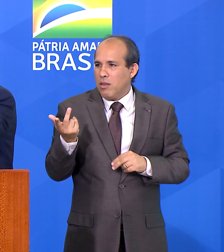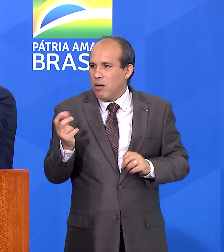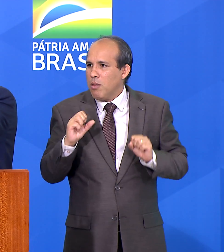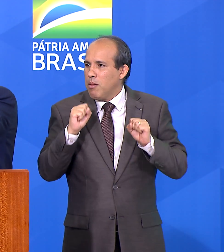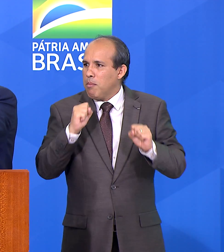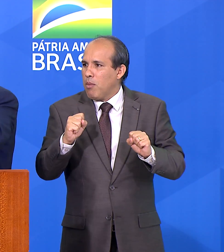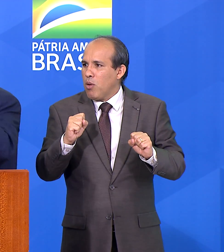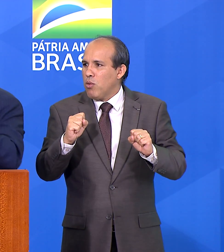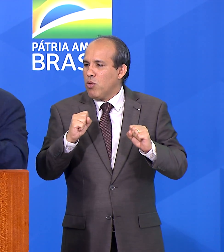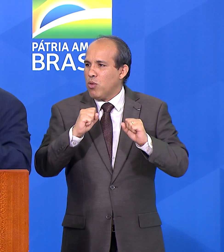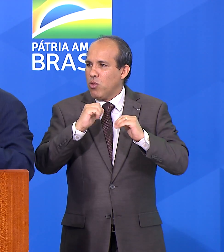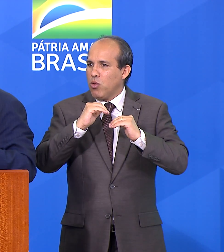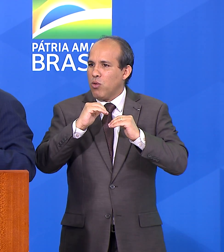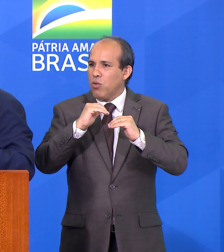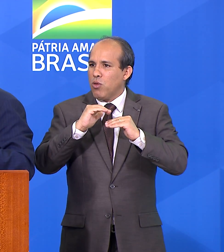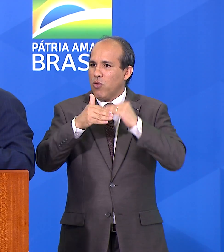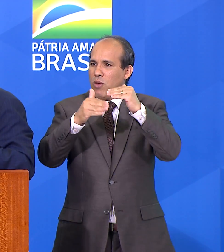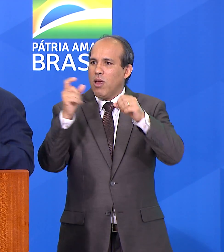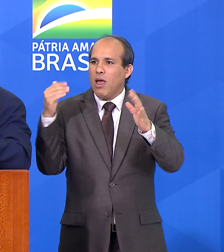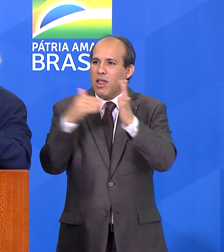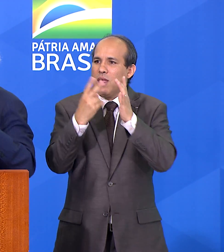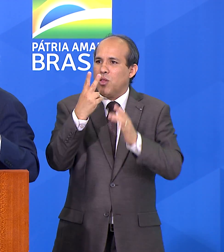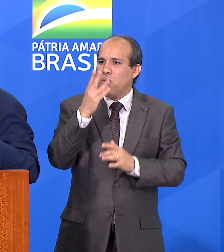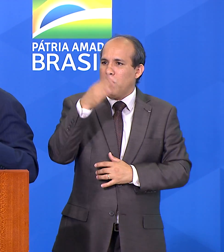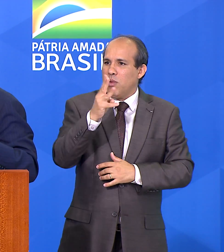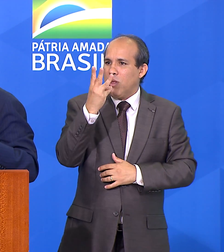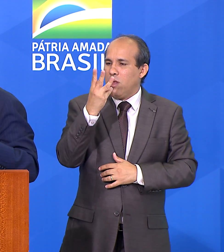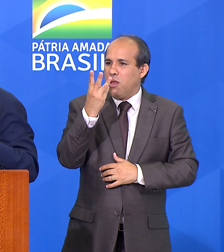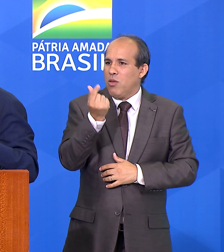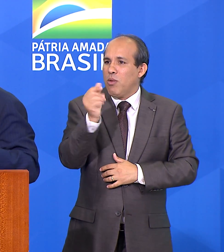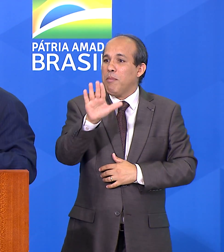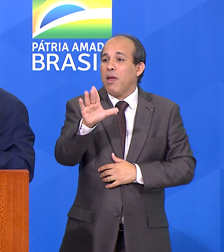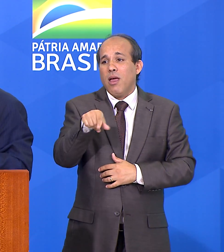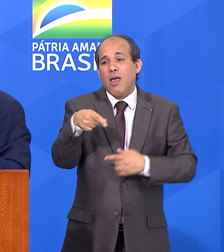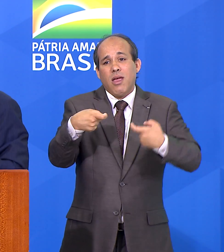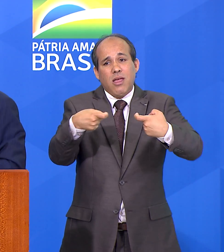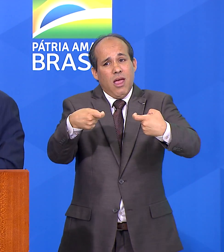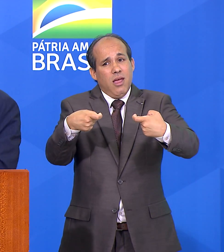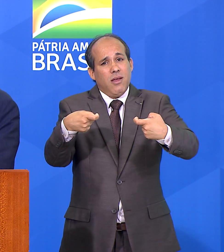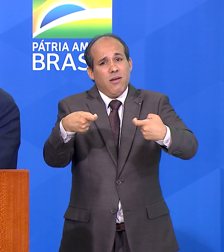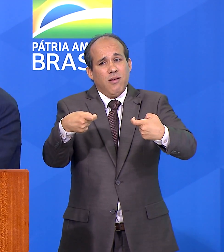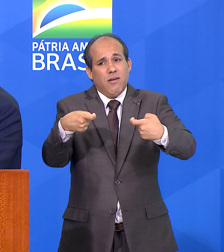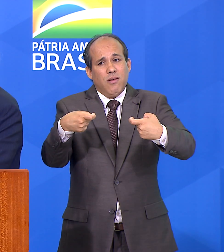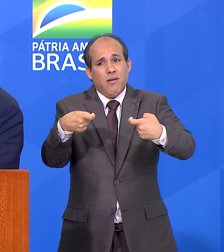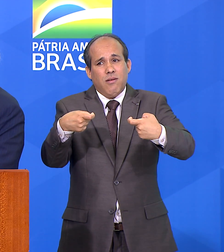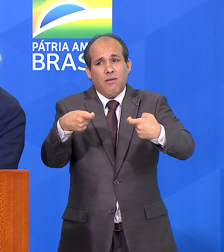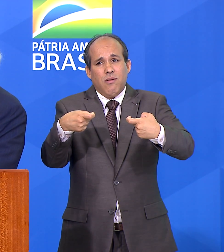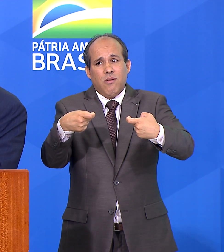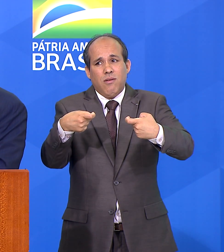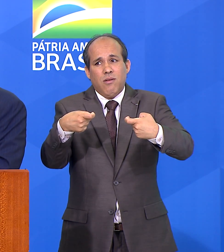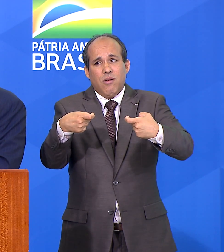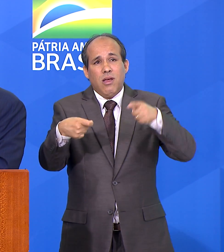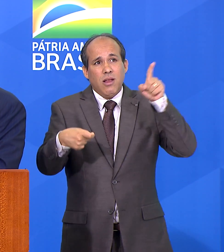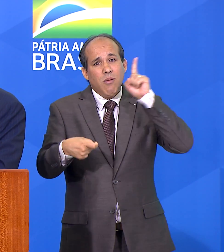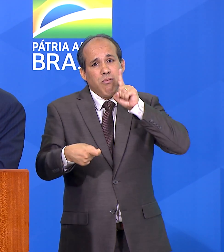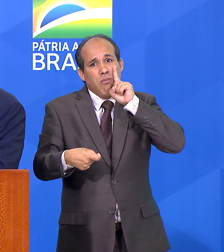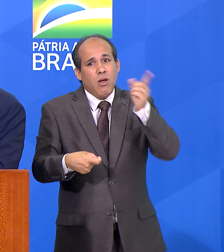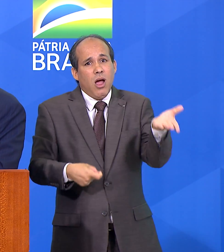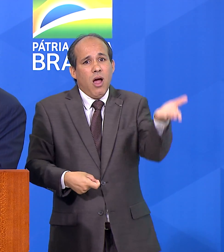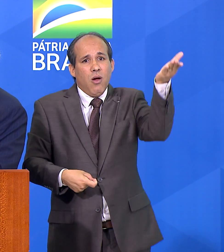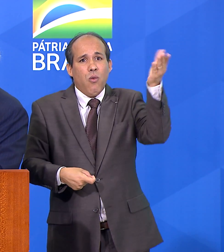remover até dois terços desse impacto. Agora, é uma guerra. Nós temos que entender, a inflação americana foi para 8%,